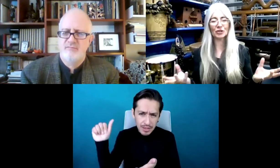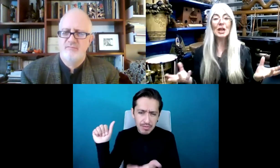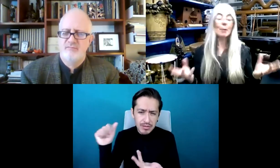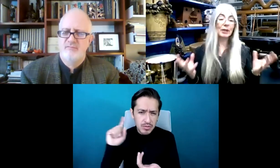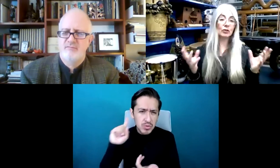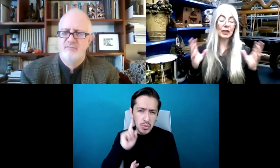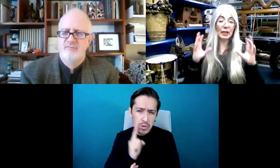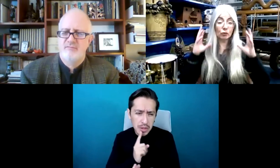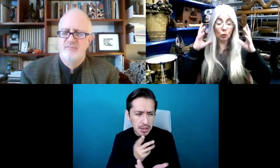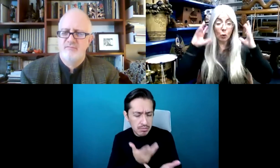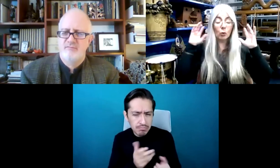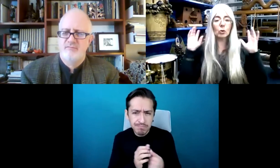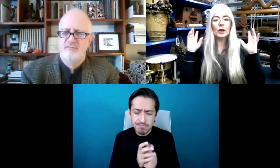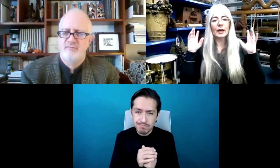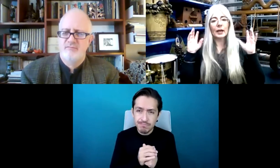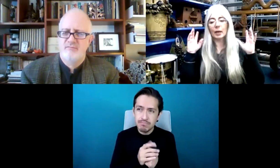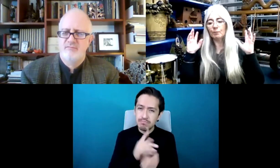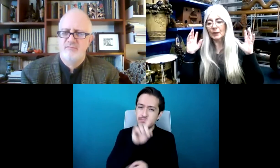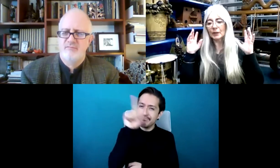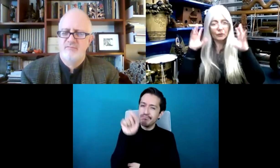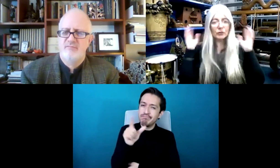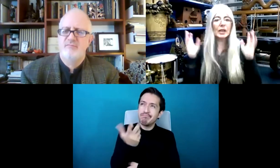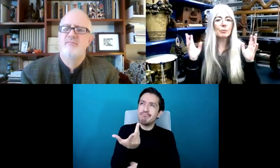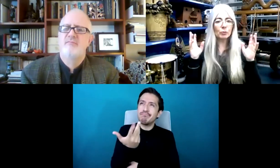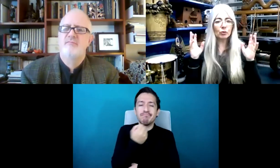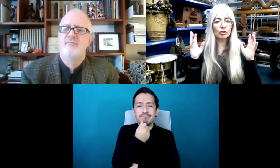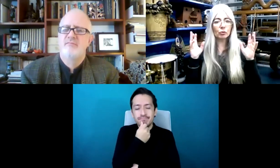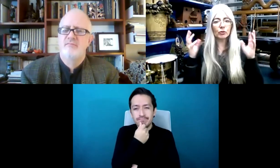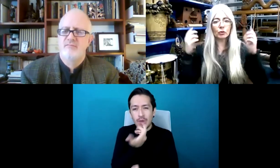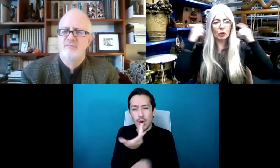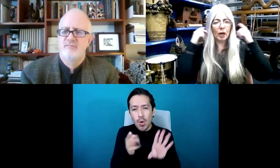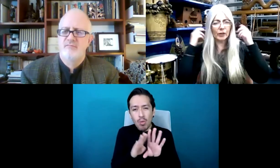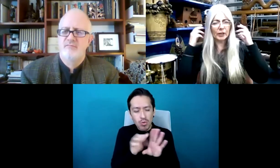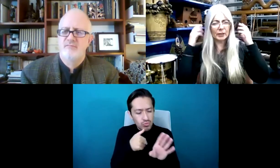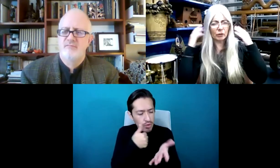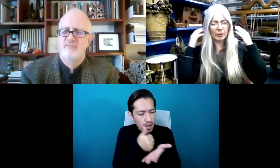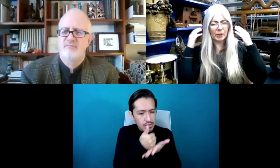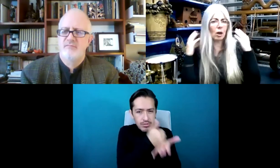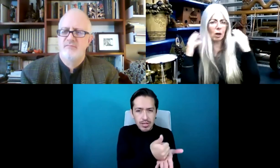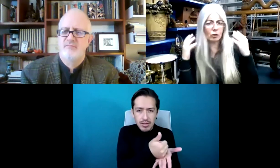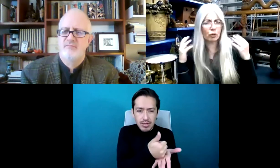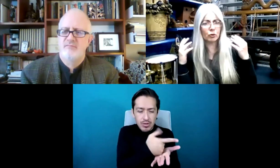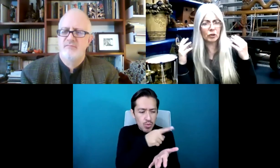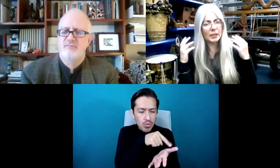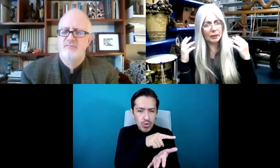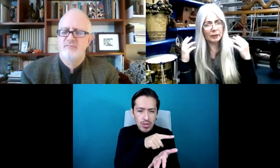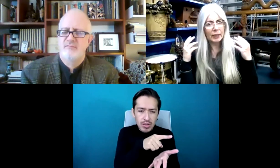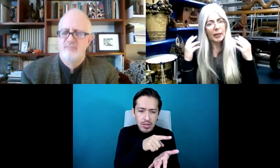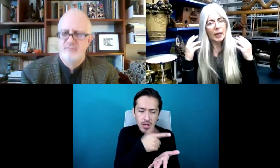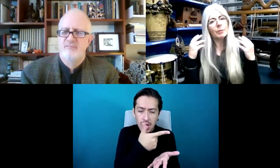sordera y se preguntó cómo voy a ayudarla. Qué puedo hacer con ella. Él como